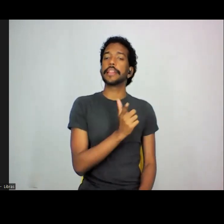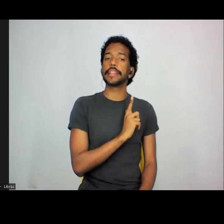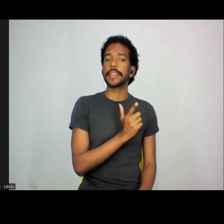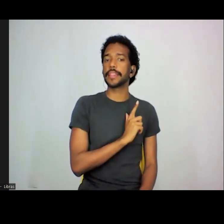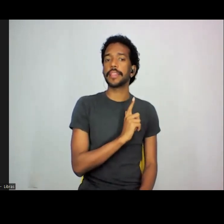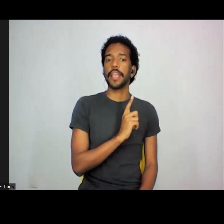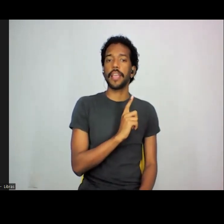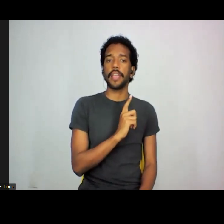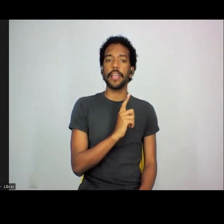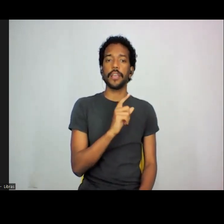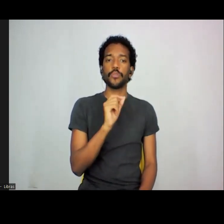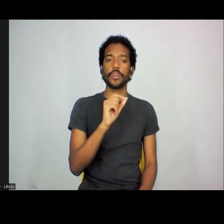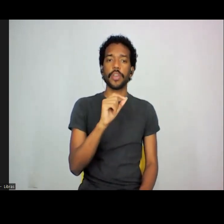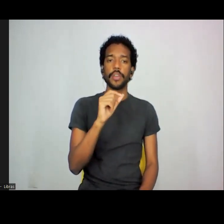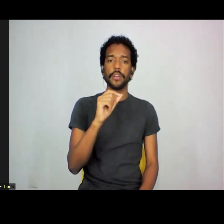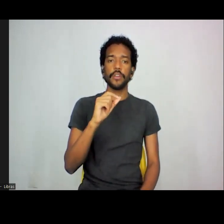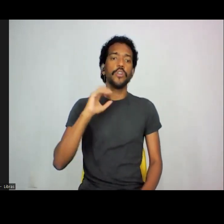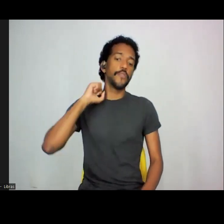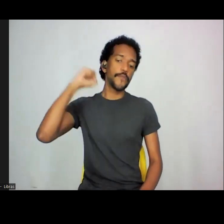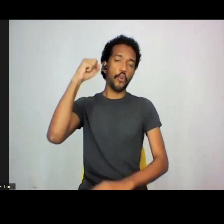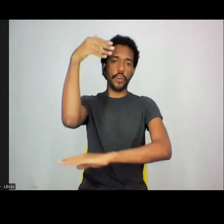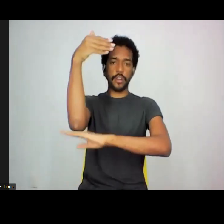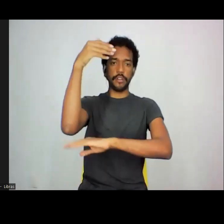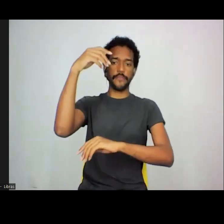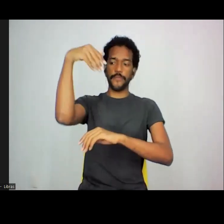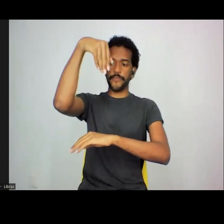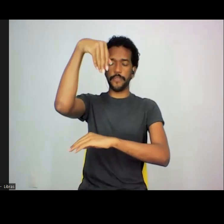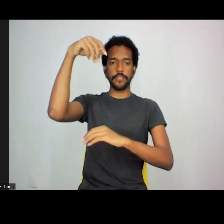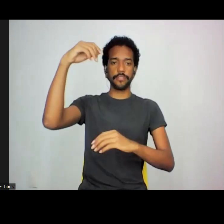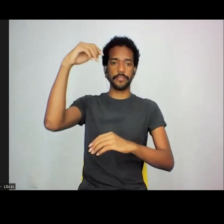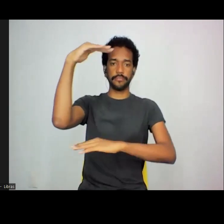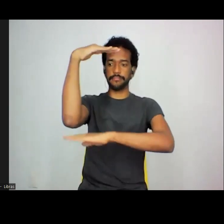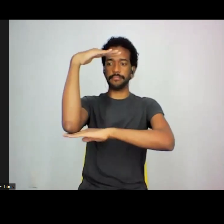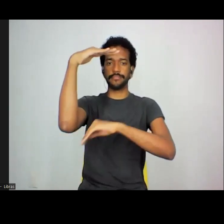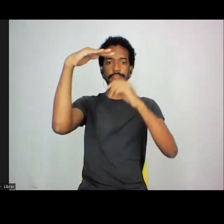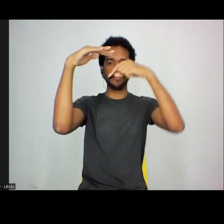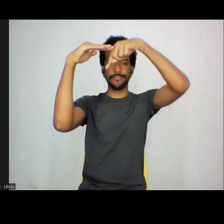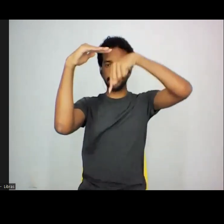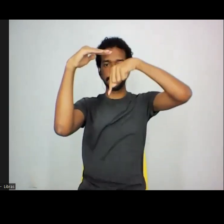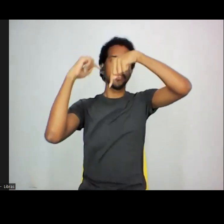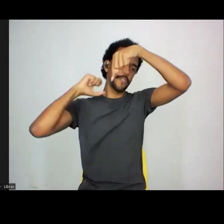Liberdade hoje em São Paulo era Largo da Forca, se não me engano, no passado, e,